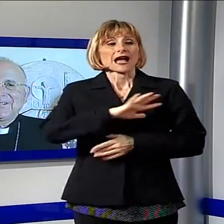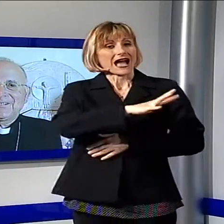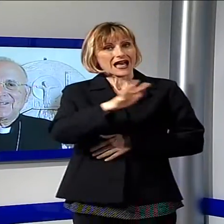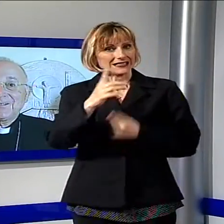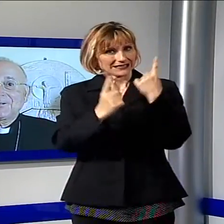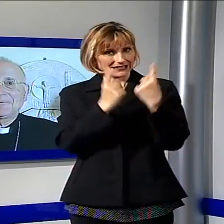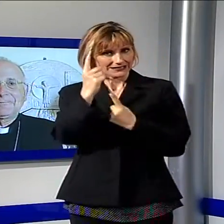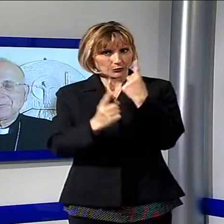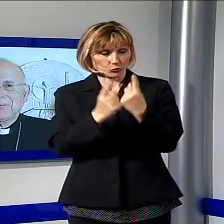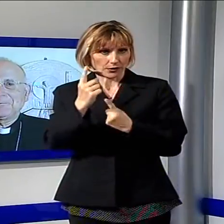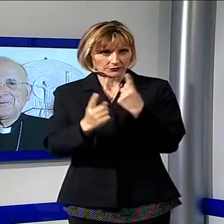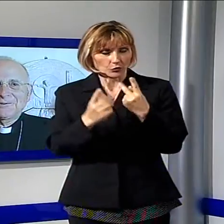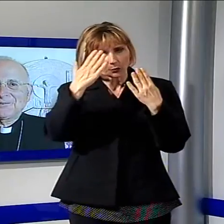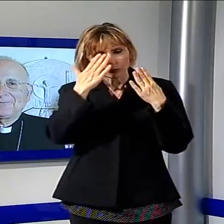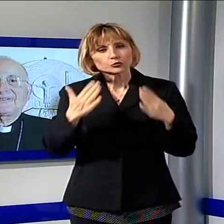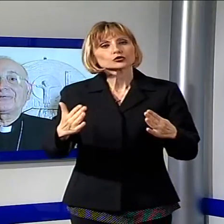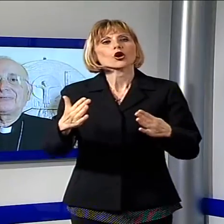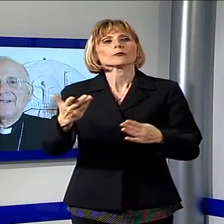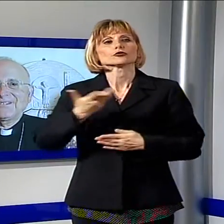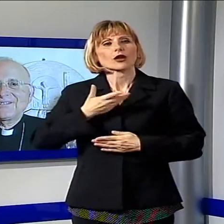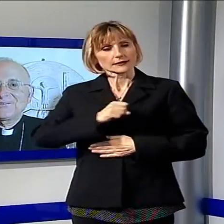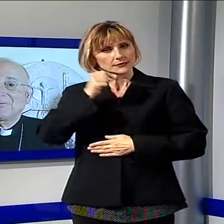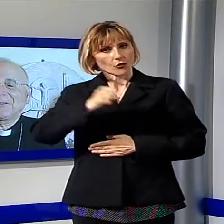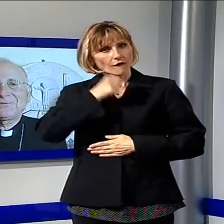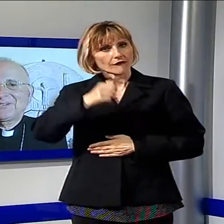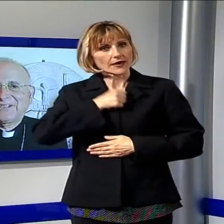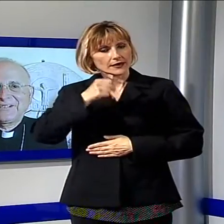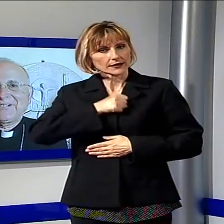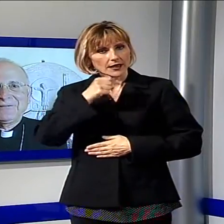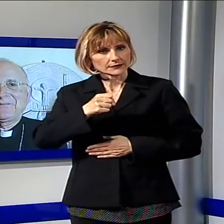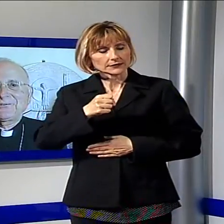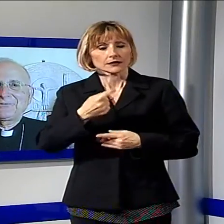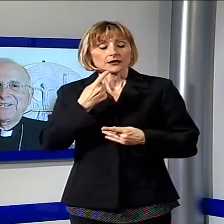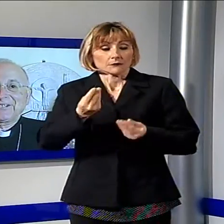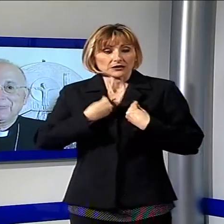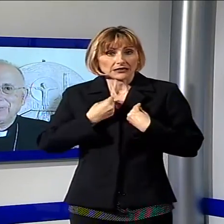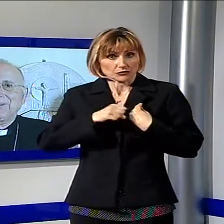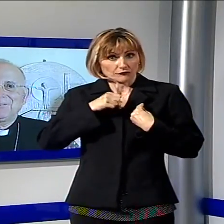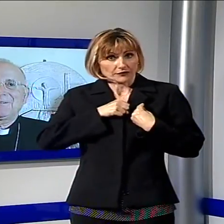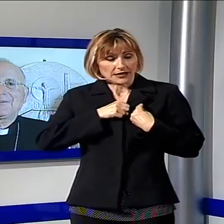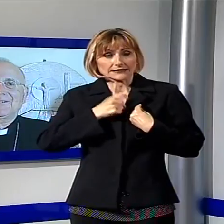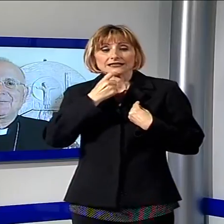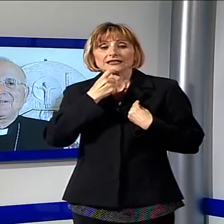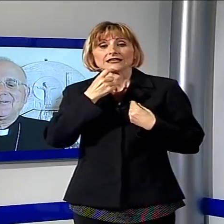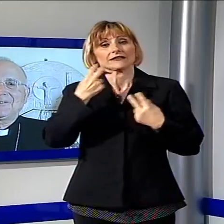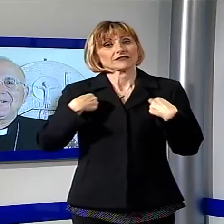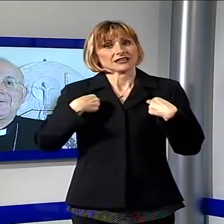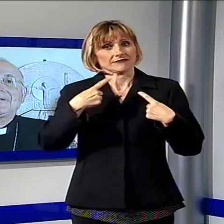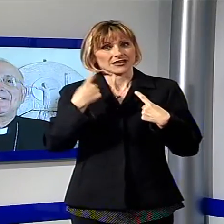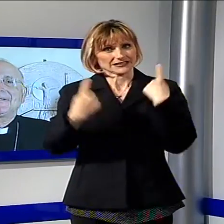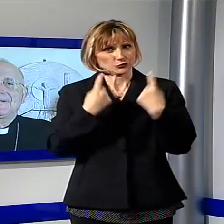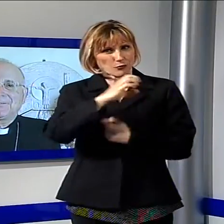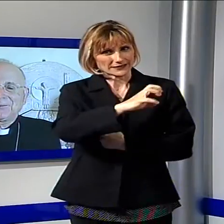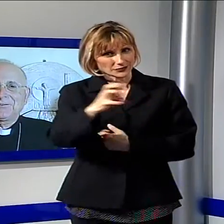che purtroppo c'è questa sofferenza in giro che fa soffrire tanto anche a me ma fa soffrire anche a voi chi vive queste situazioni,